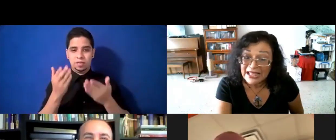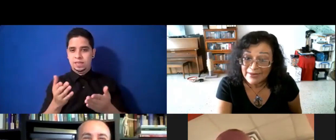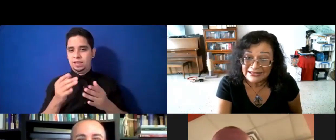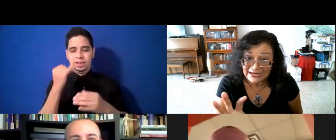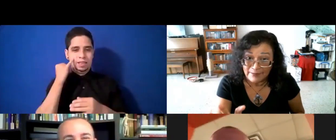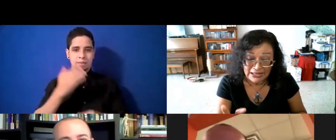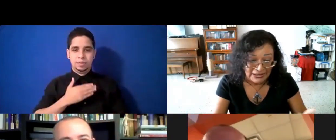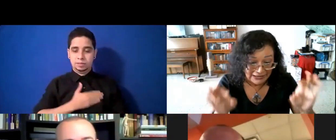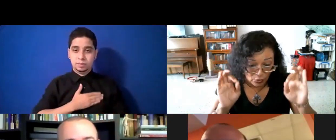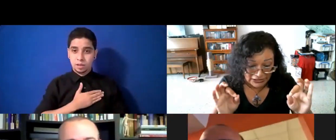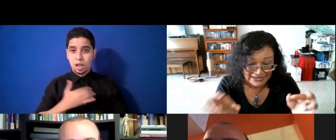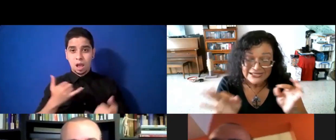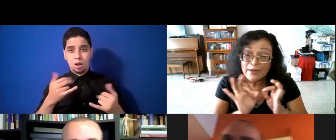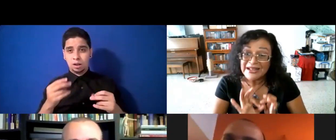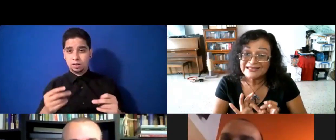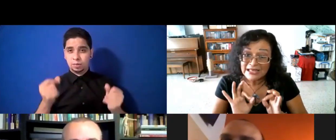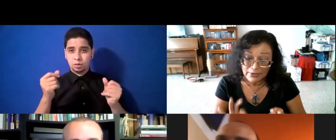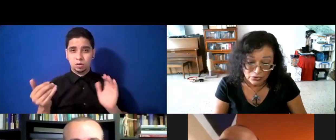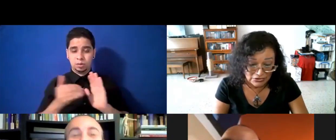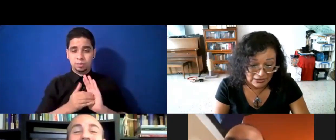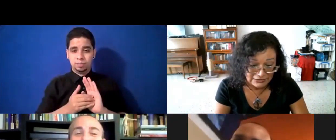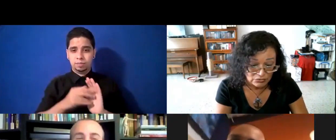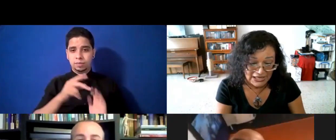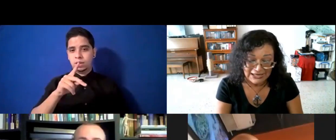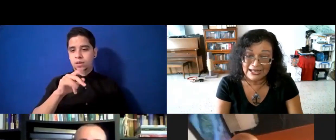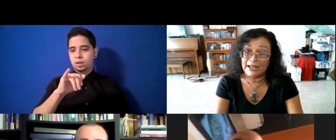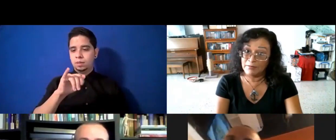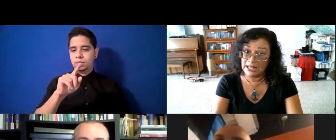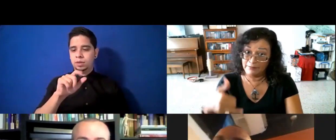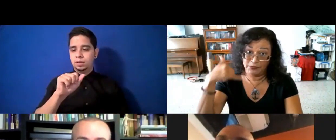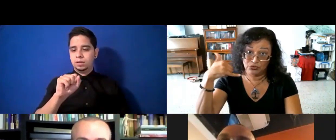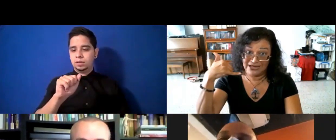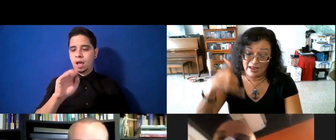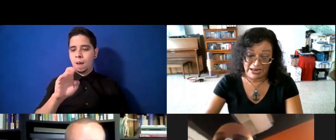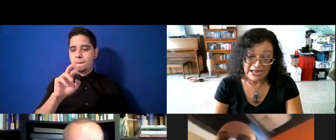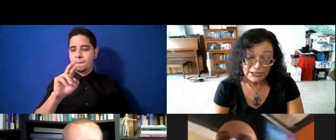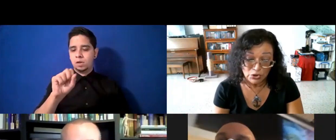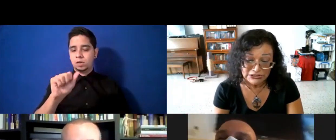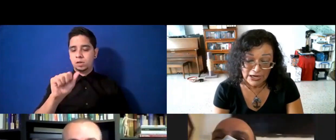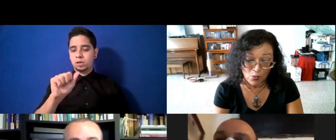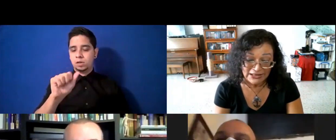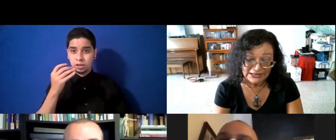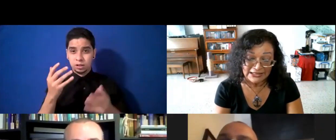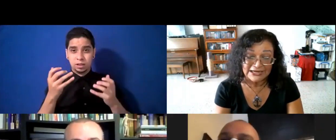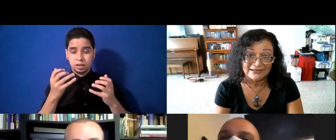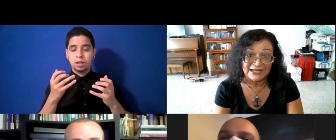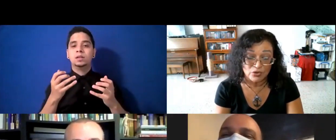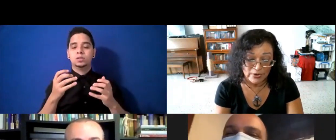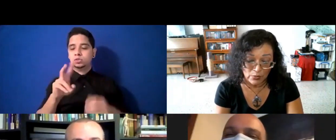rápidamente, rápidamente, otra vez, Pizabrosa, si usted quiere, ¿verdad? Usted llame, 250-3399,